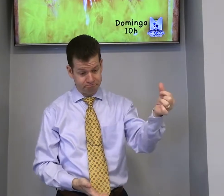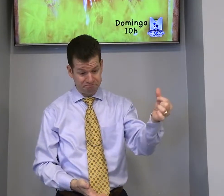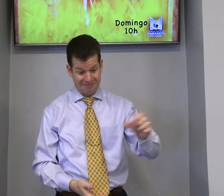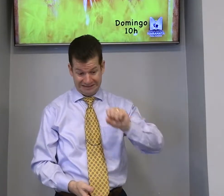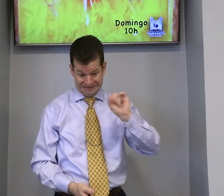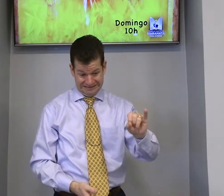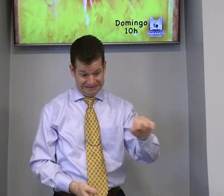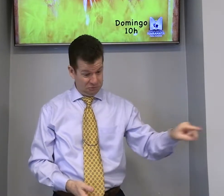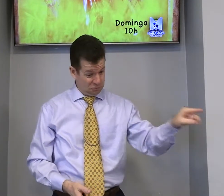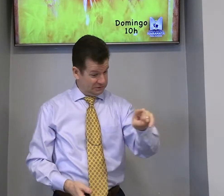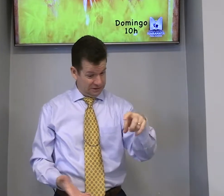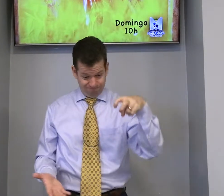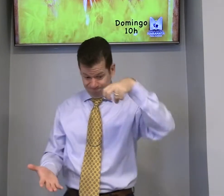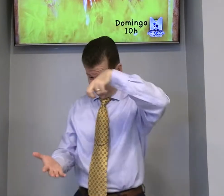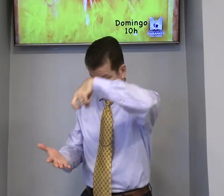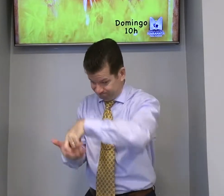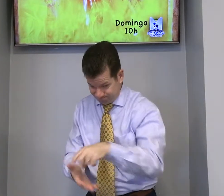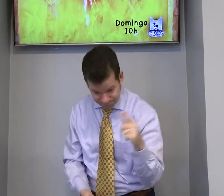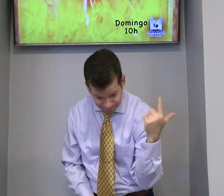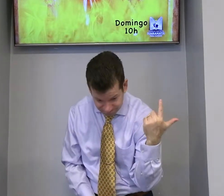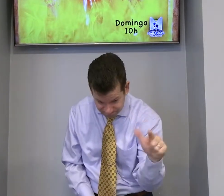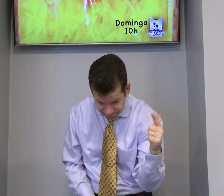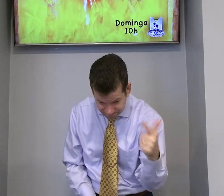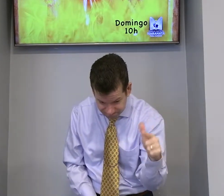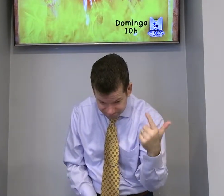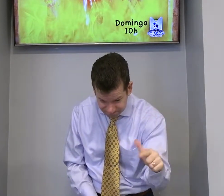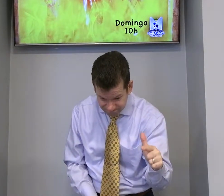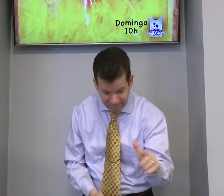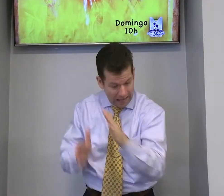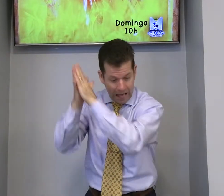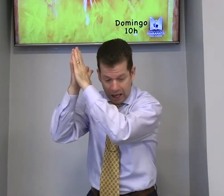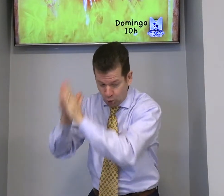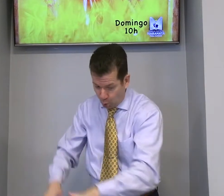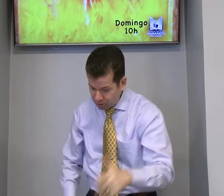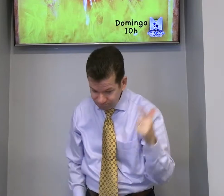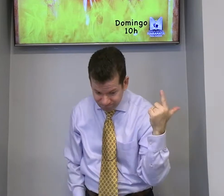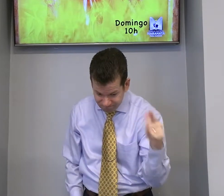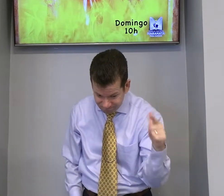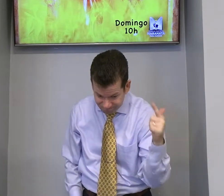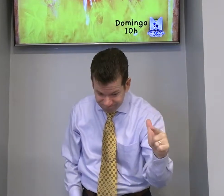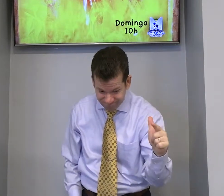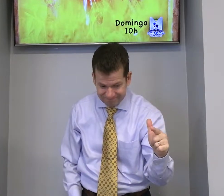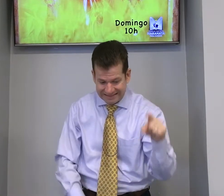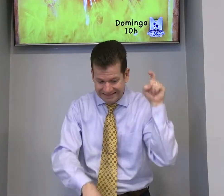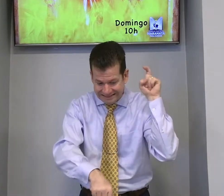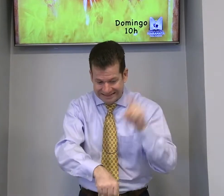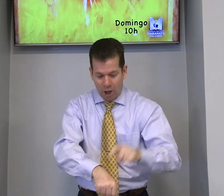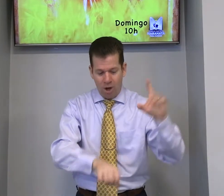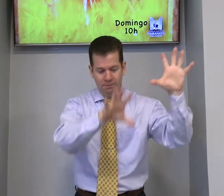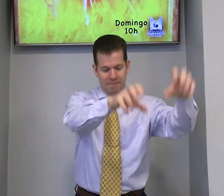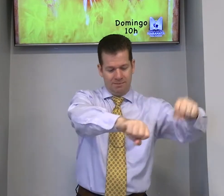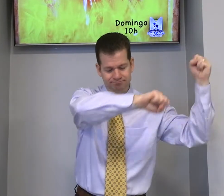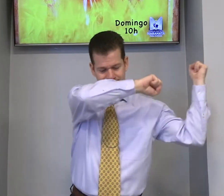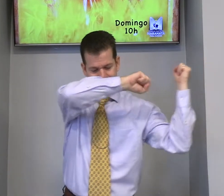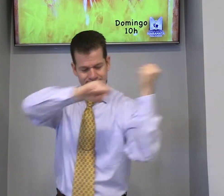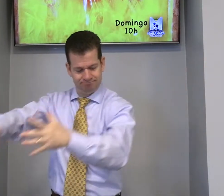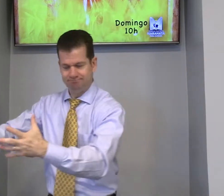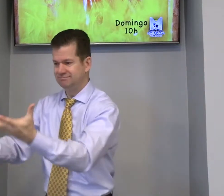Versículo 6. Se você não se ajoelhar, se prostrar e adorar, pega